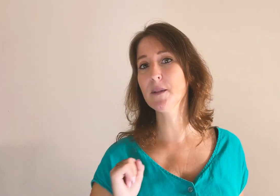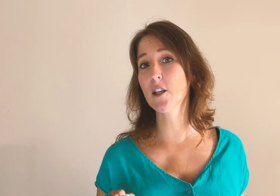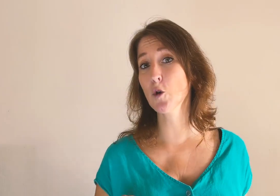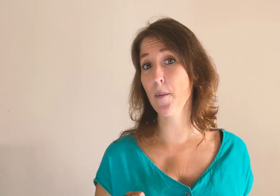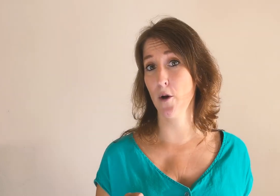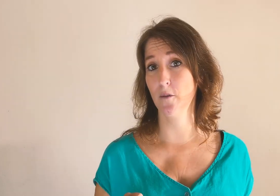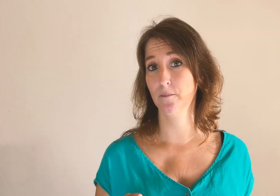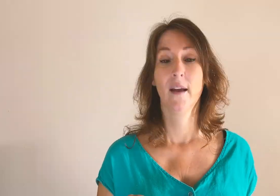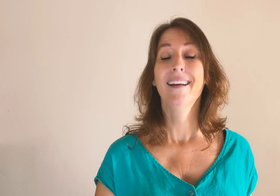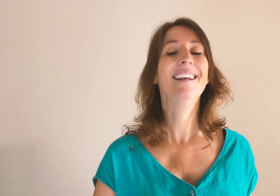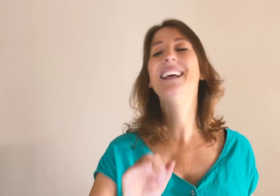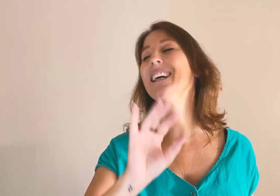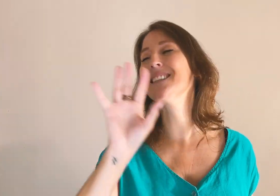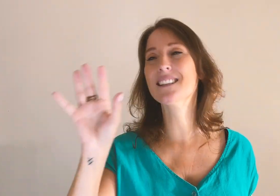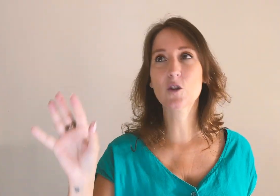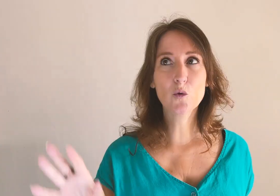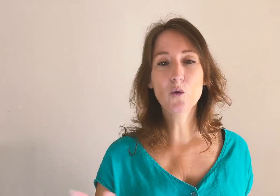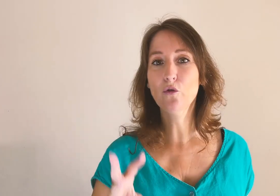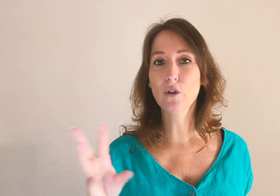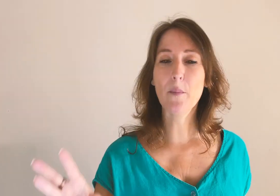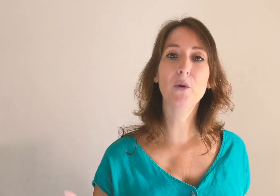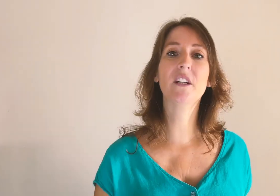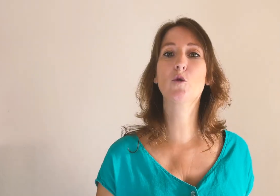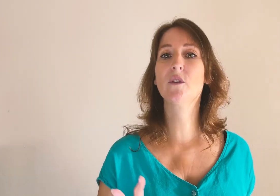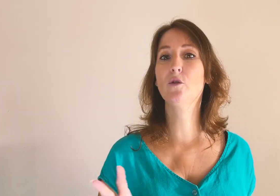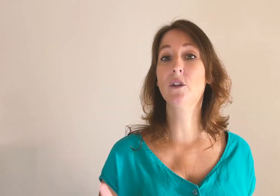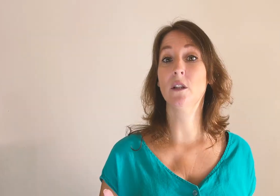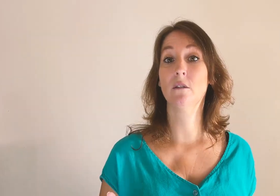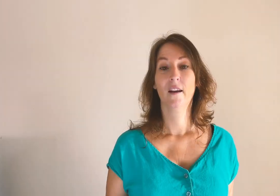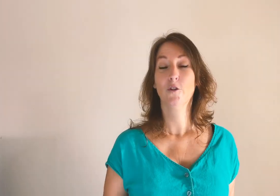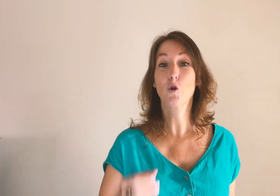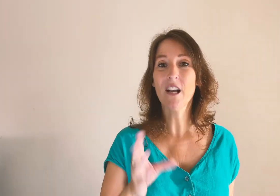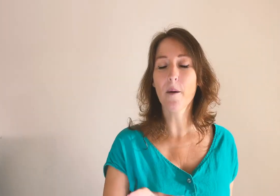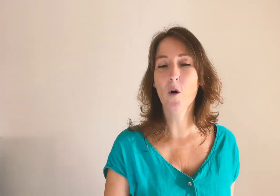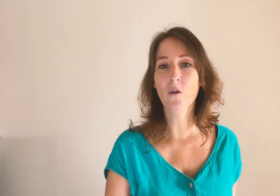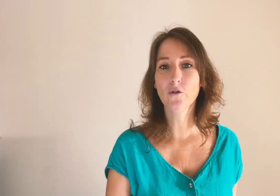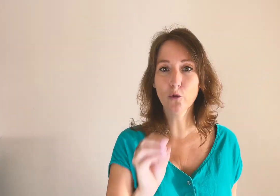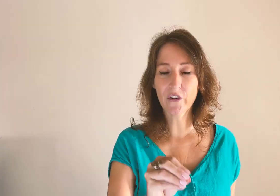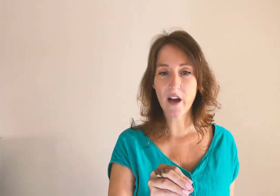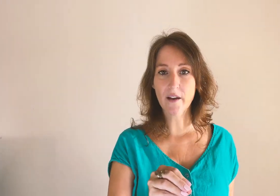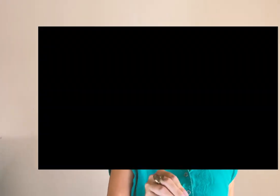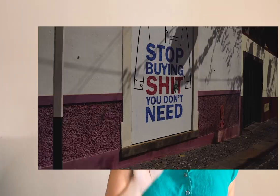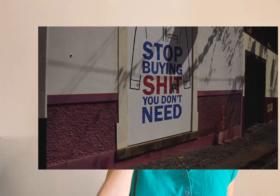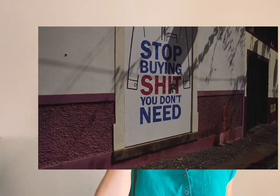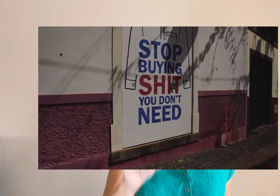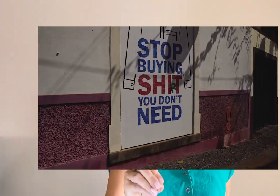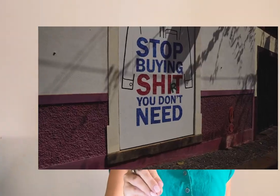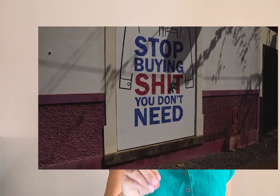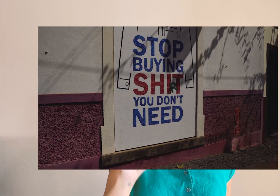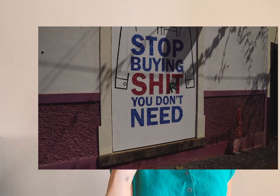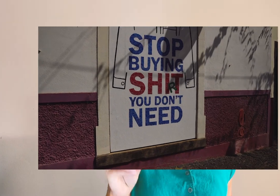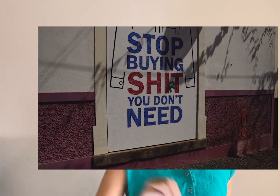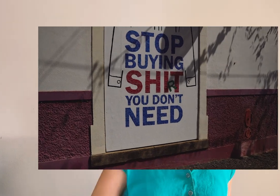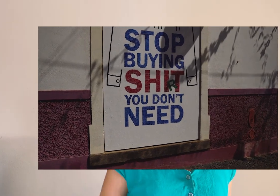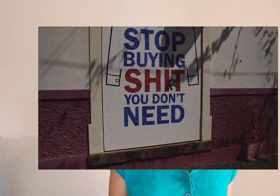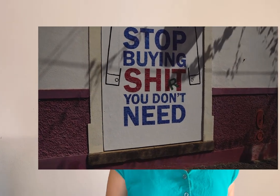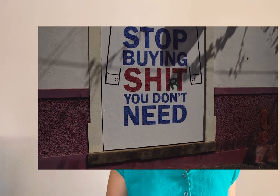mises à jour Apple, les restrictions autour de la protection des données. Donc, clairement, tout ça, ça a changé le paysage actuel de la